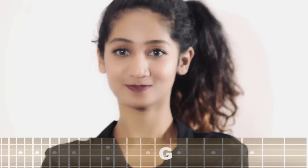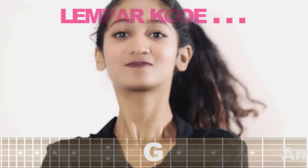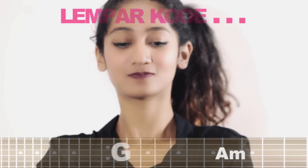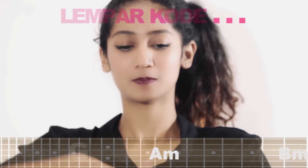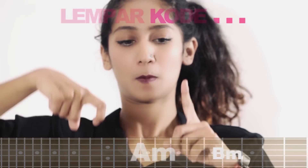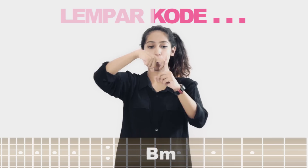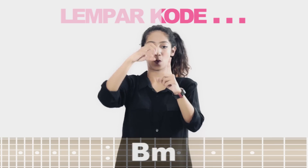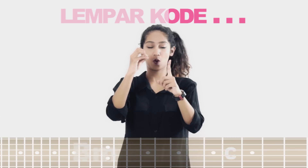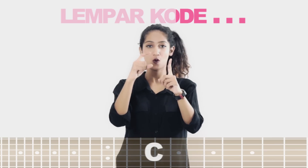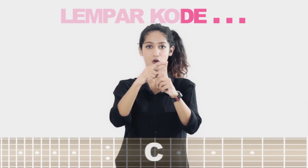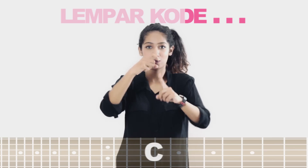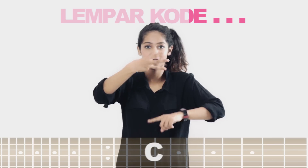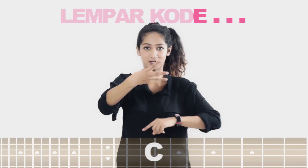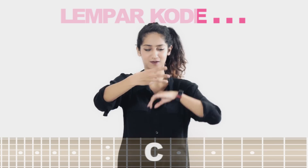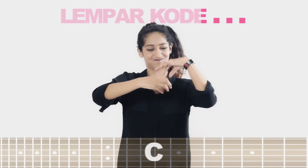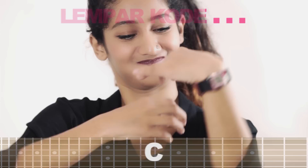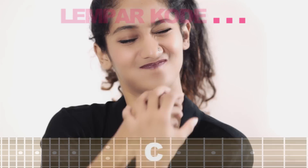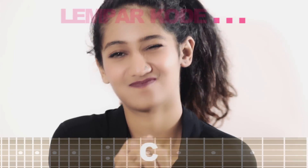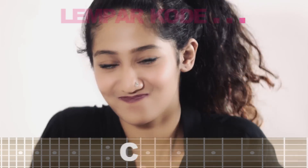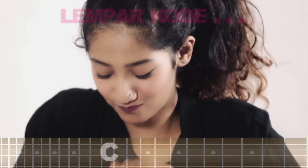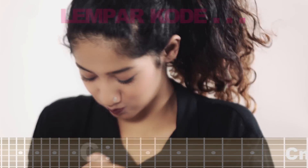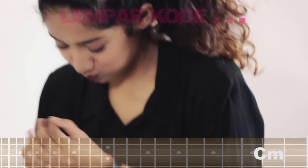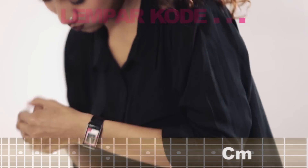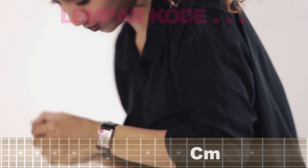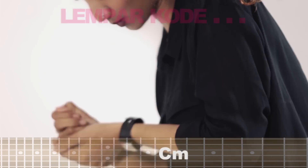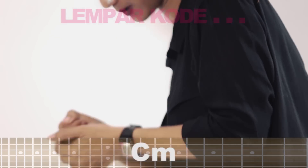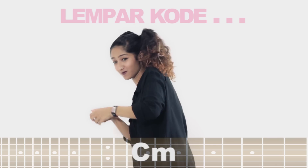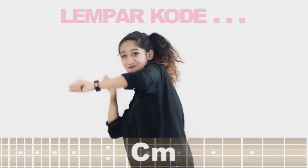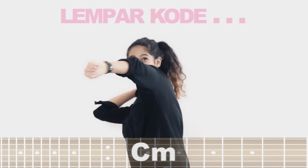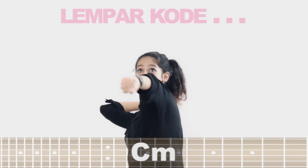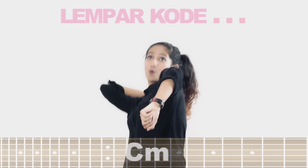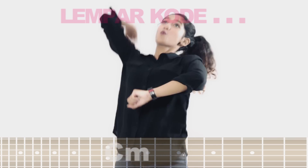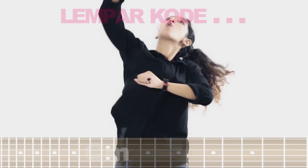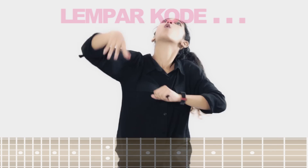Lagi Lagi Lempar Korea Oh, oh...